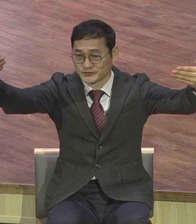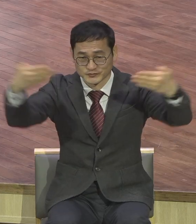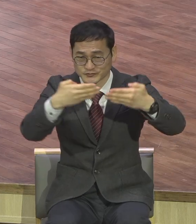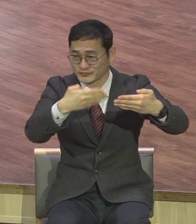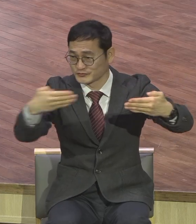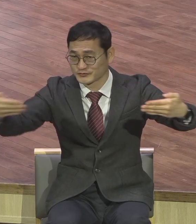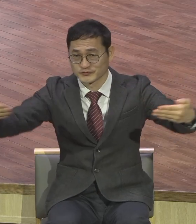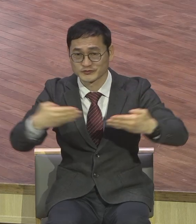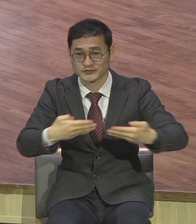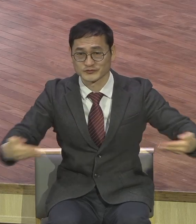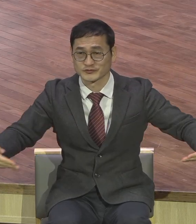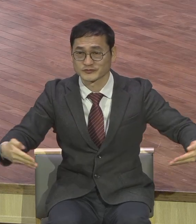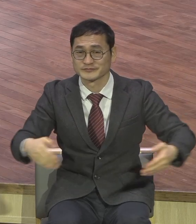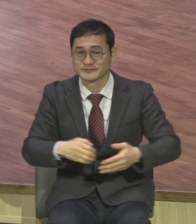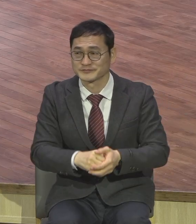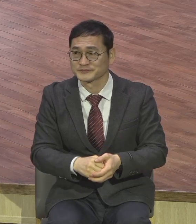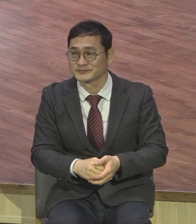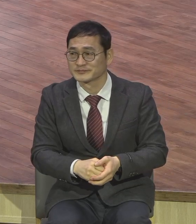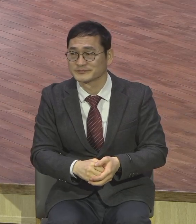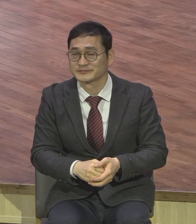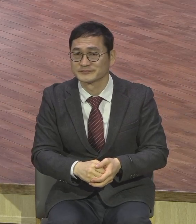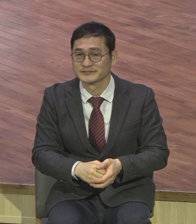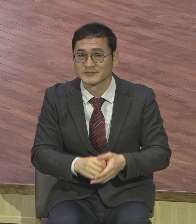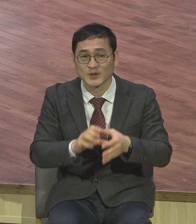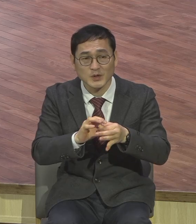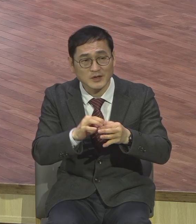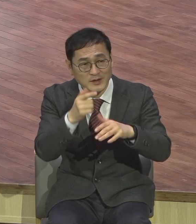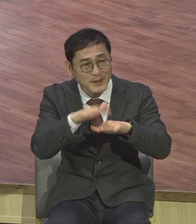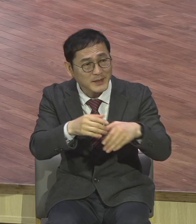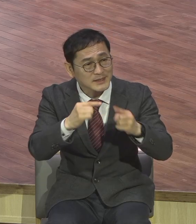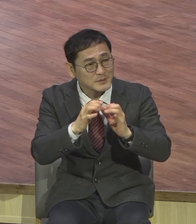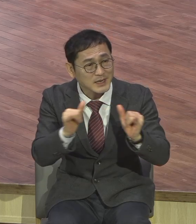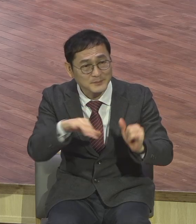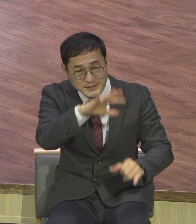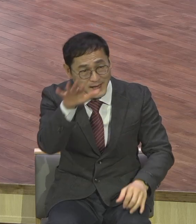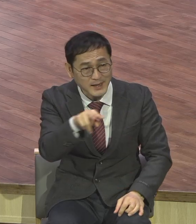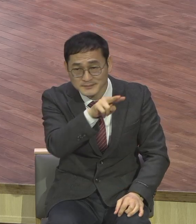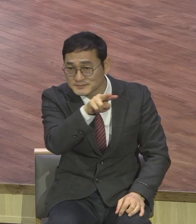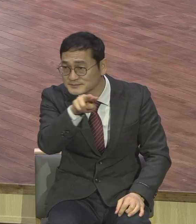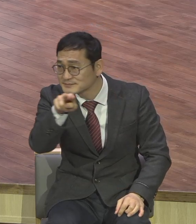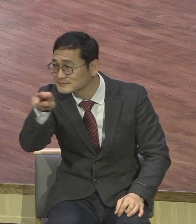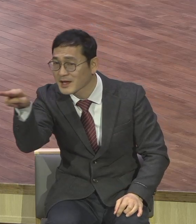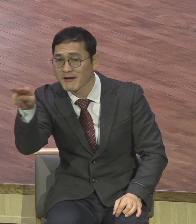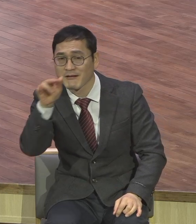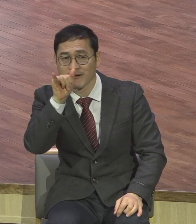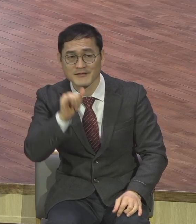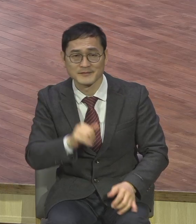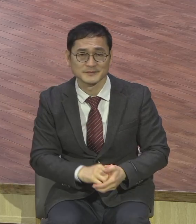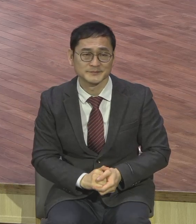통해서 예배 참석하는 분들이 다 보입니다 제가 이 줌 예배를 보면서